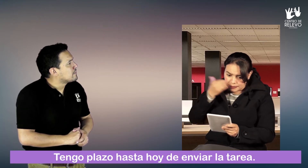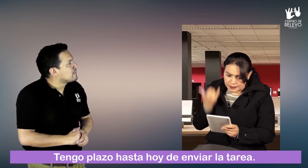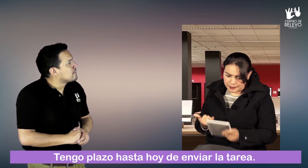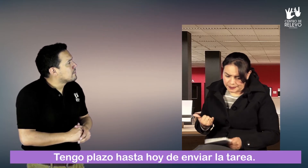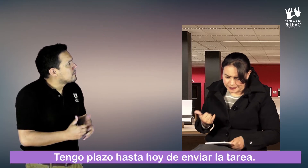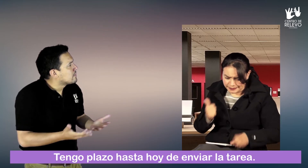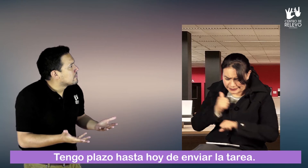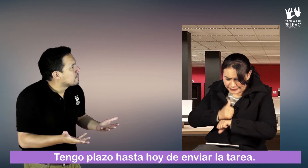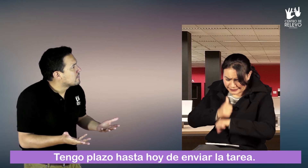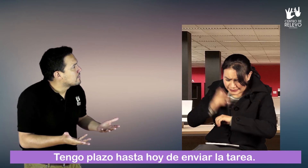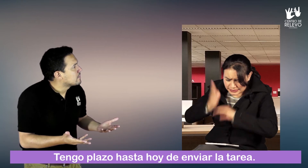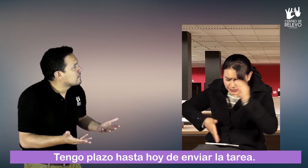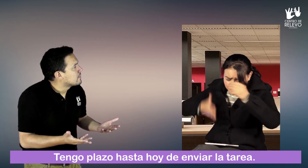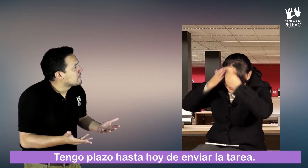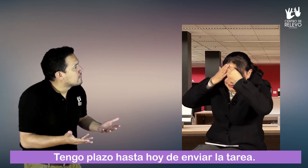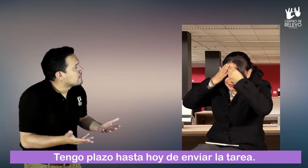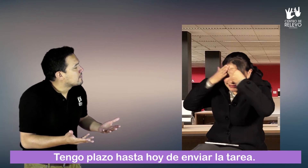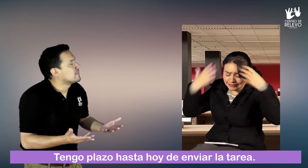Tengo plazo hasta hoy de enviar la tarea. ¡No!